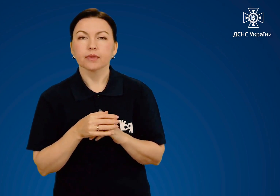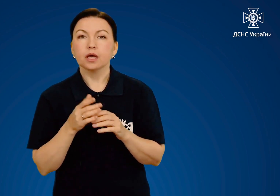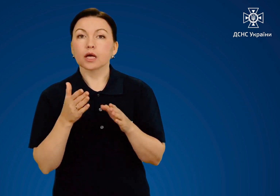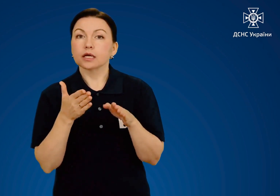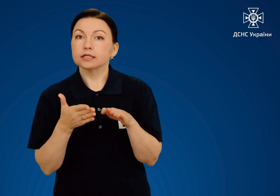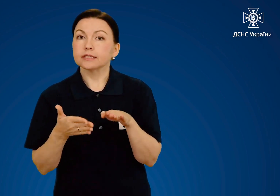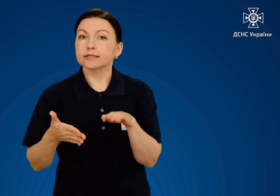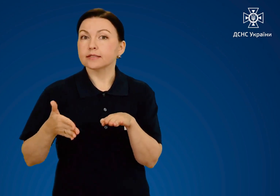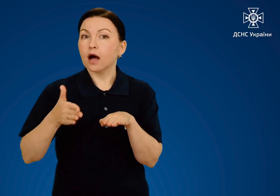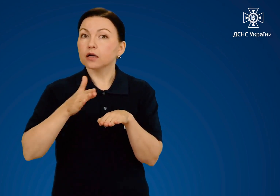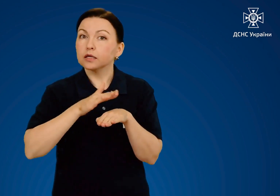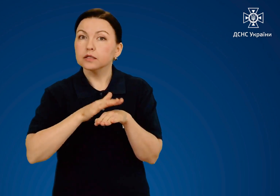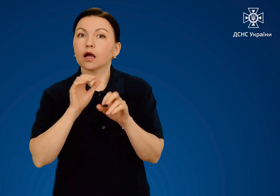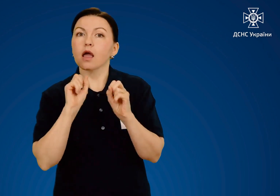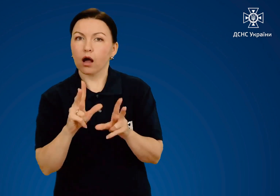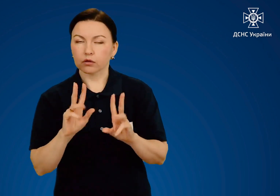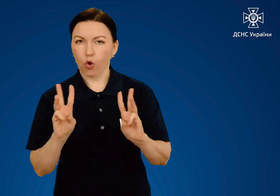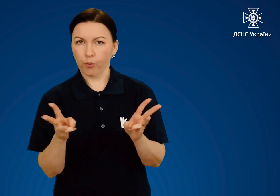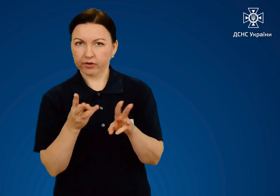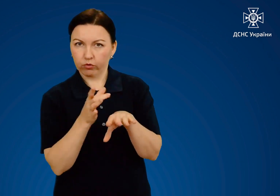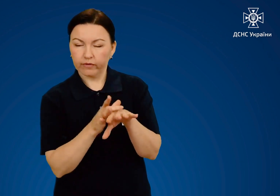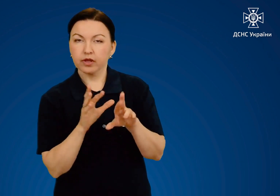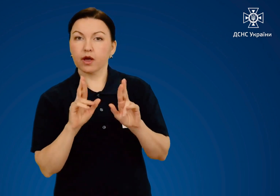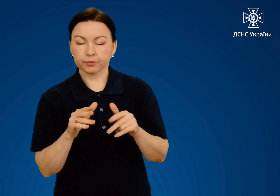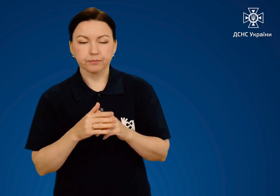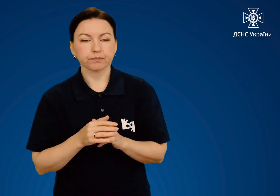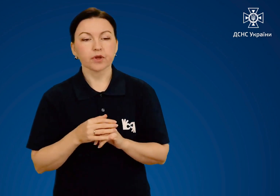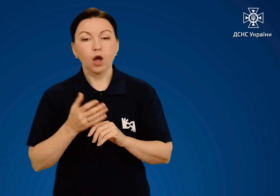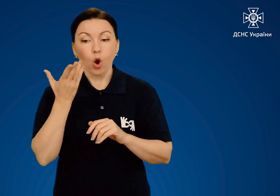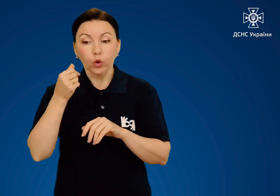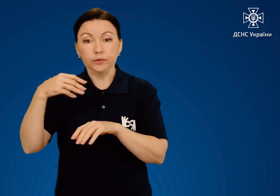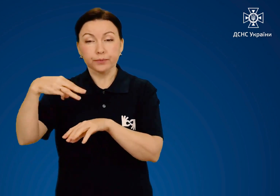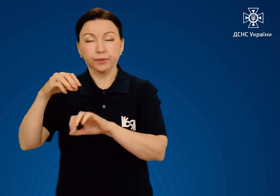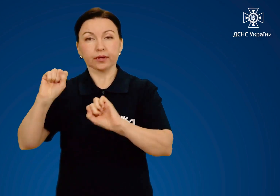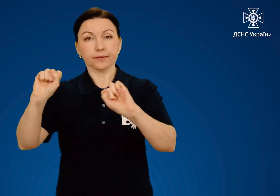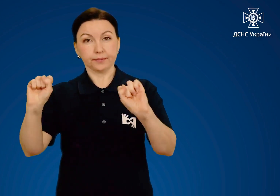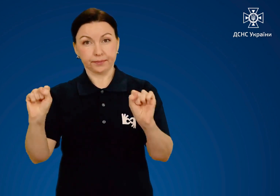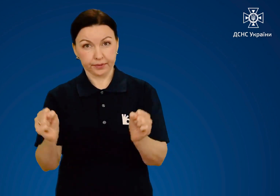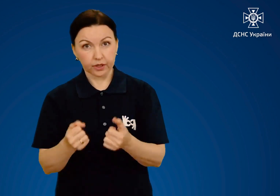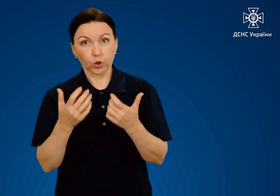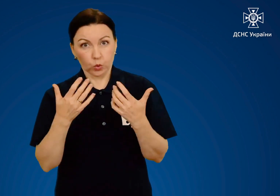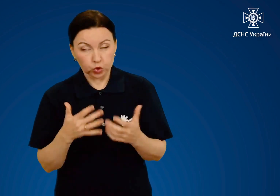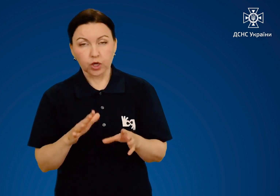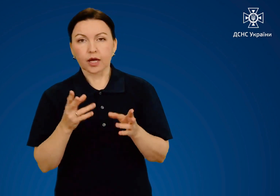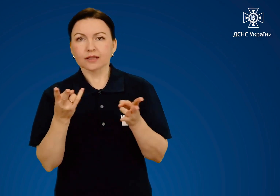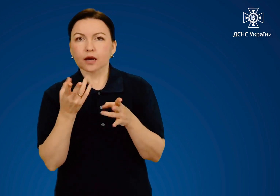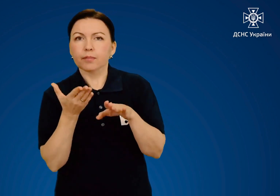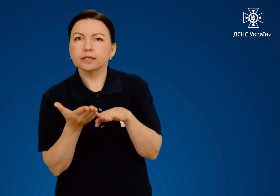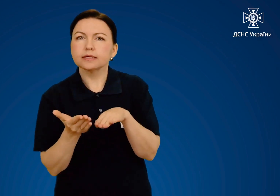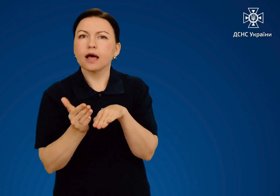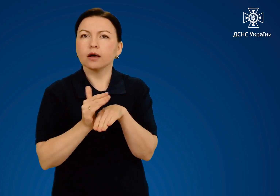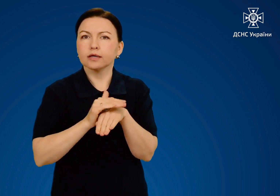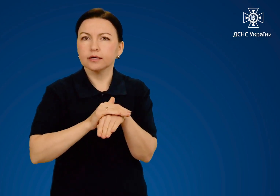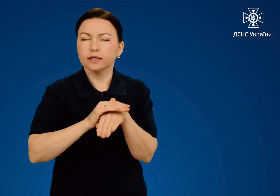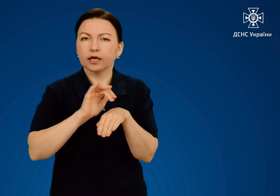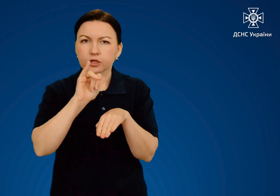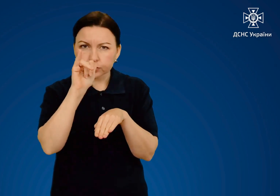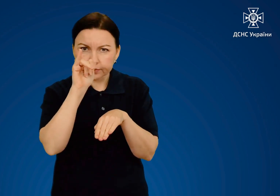Закриття опікової поверхні Після охолодження опікову поверхню потрібно закрити